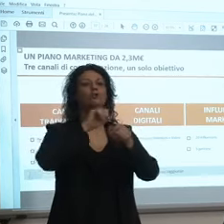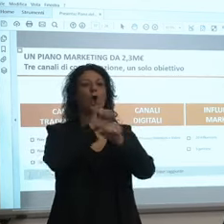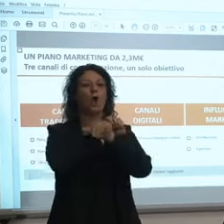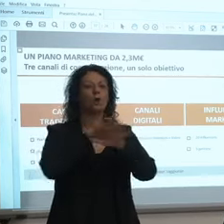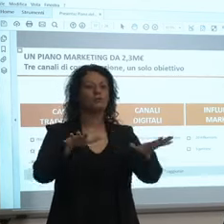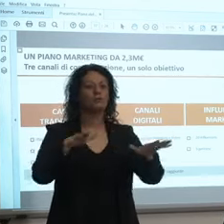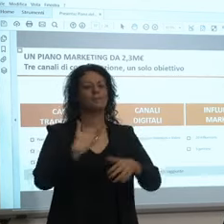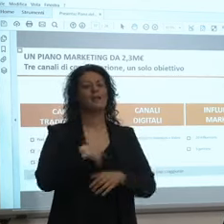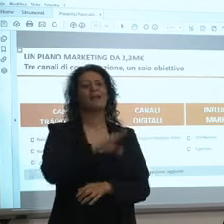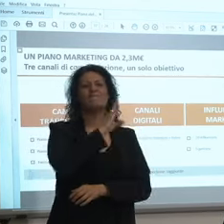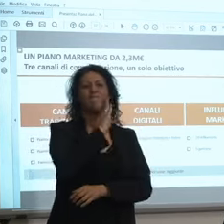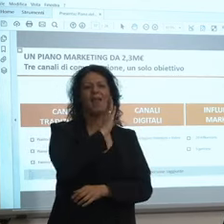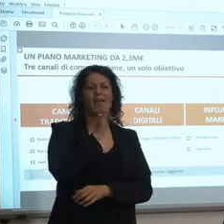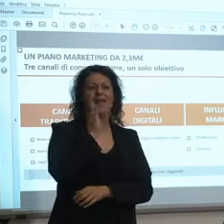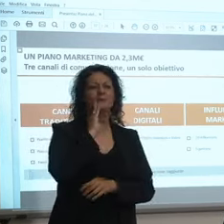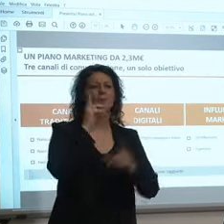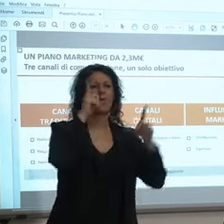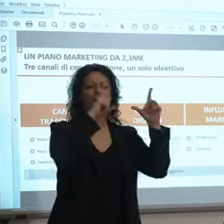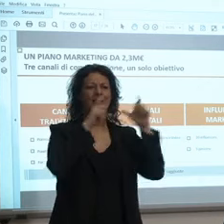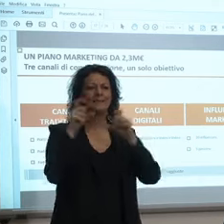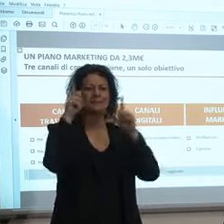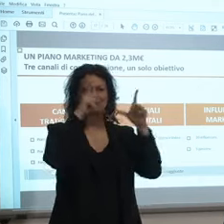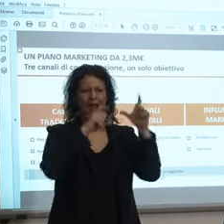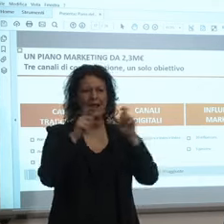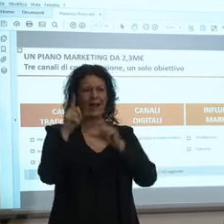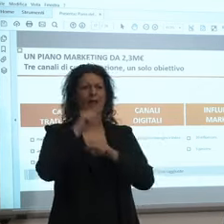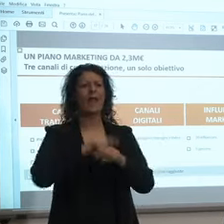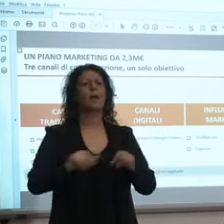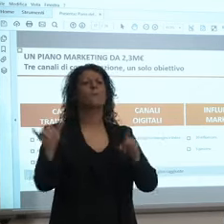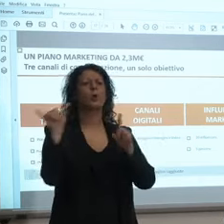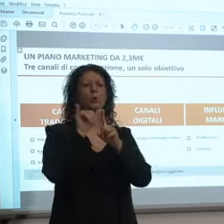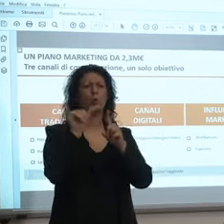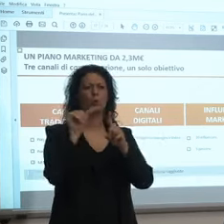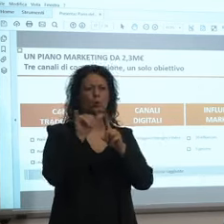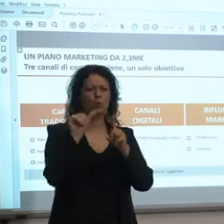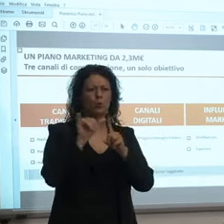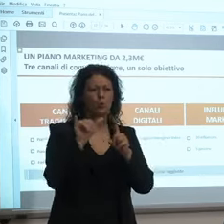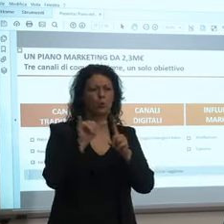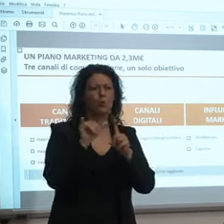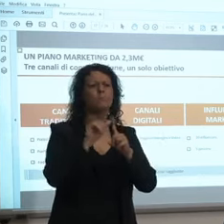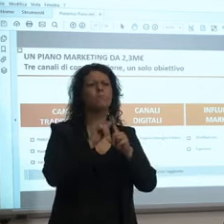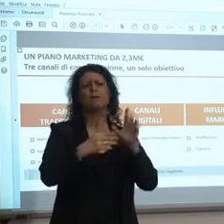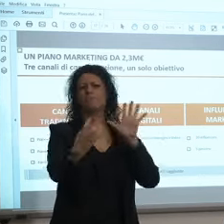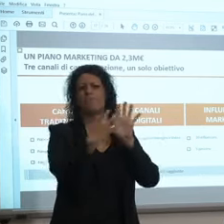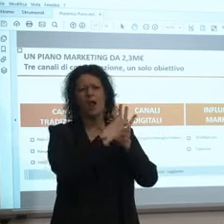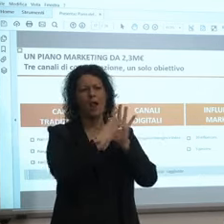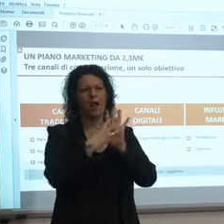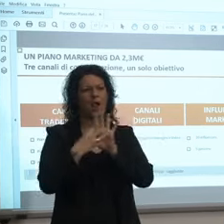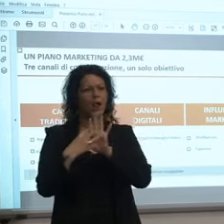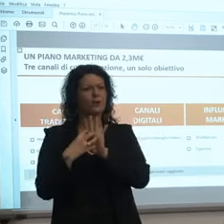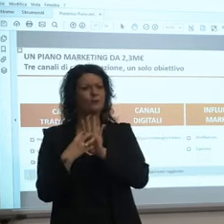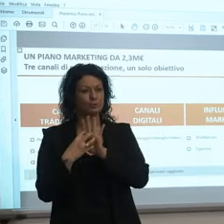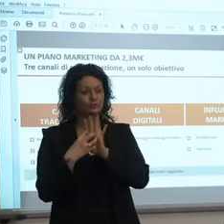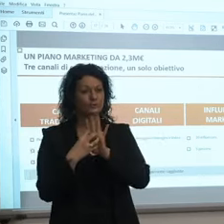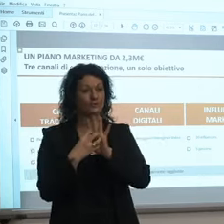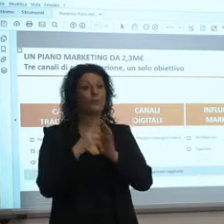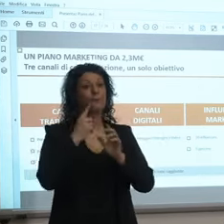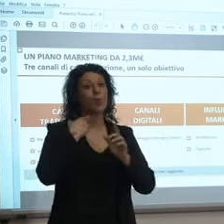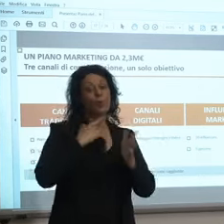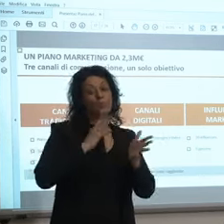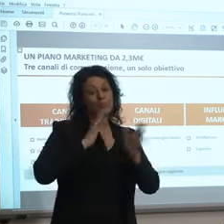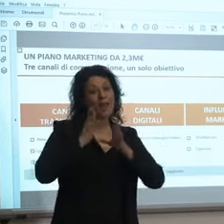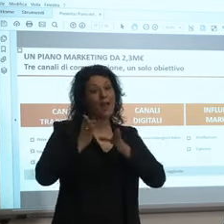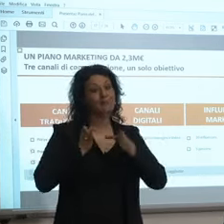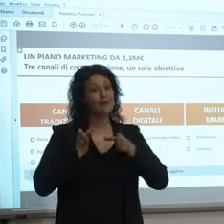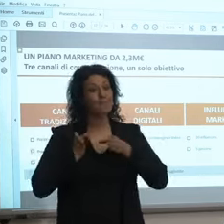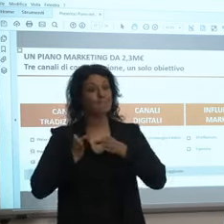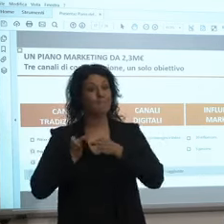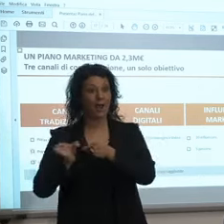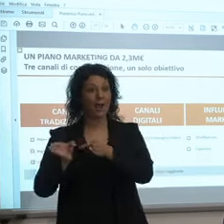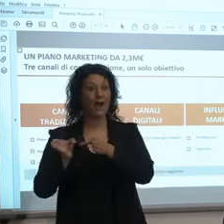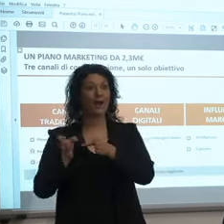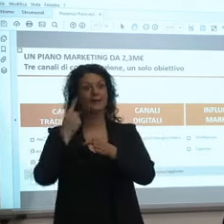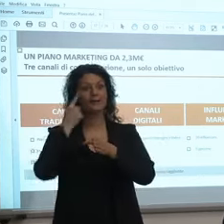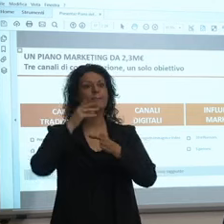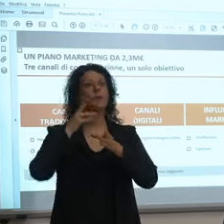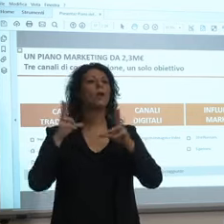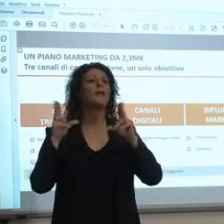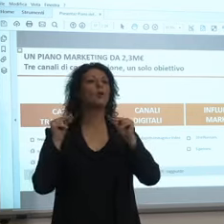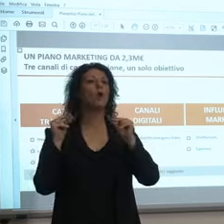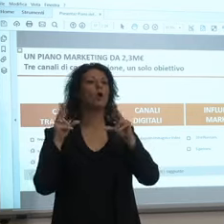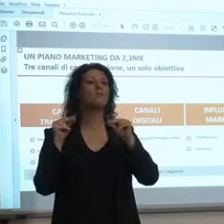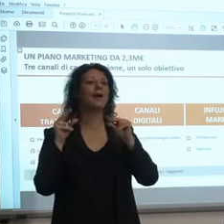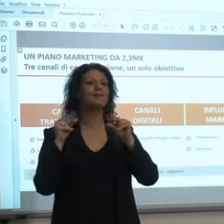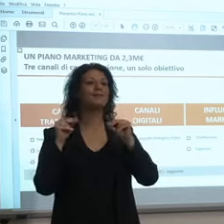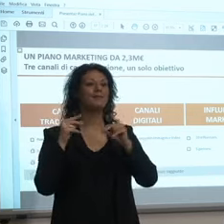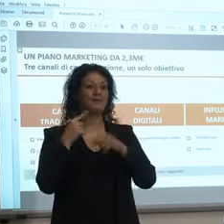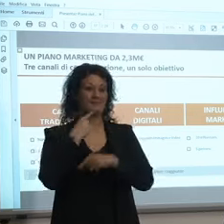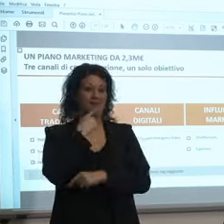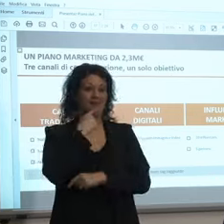Instagram immagini video YouTube e poi l'ultima parte quella innovativa che vi dicevo che nessuna regione ha mai fatto che